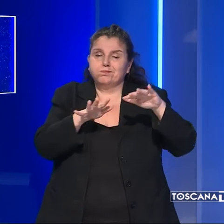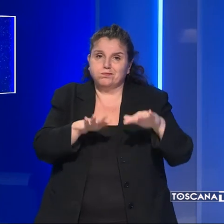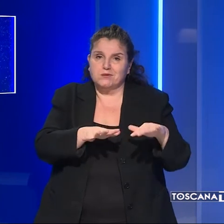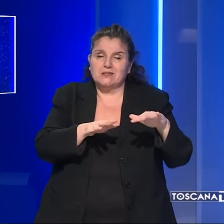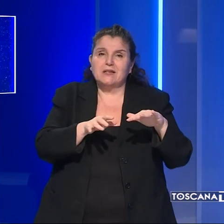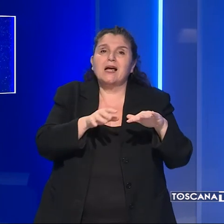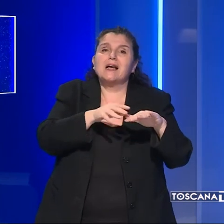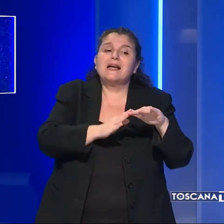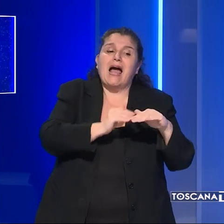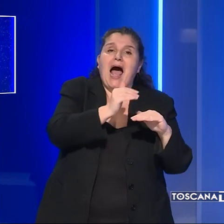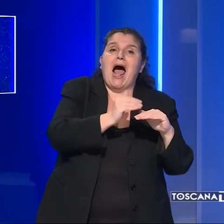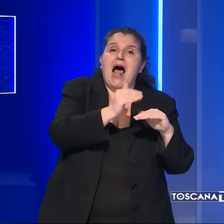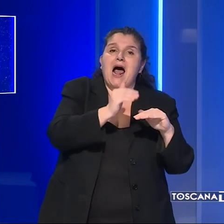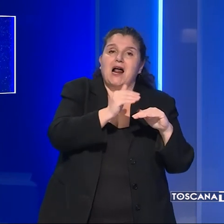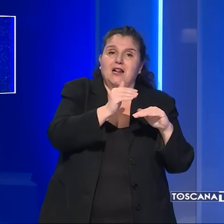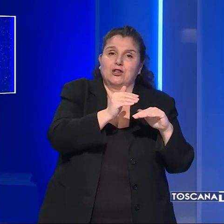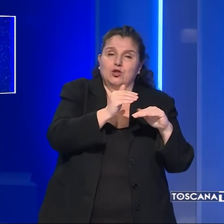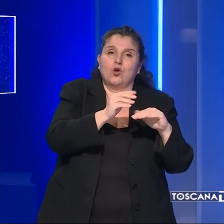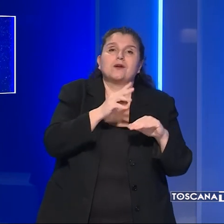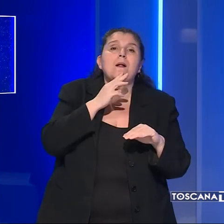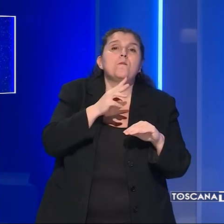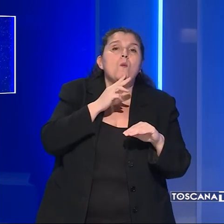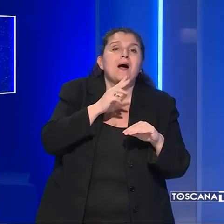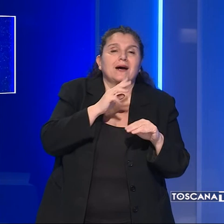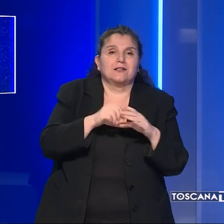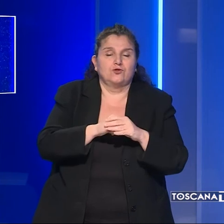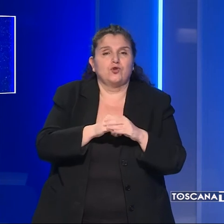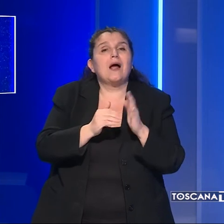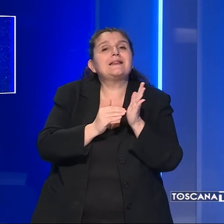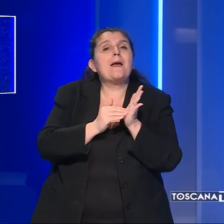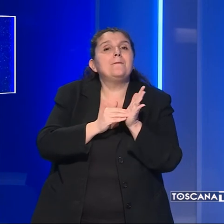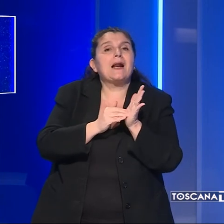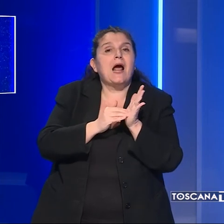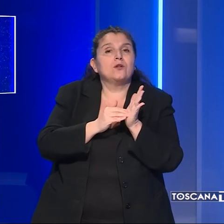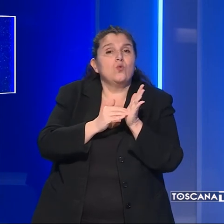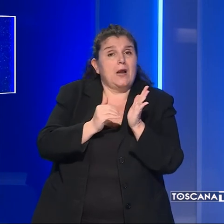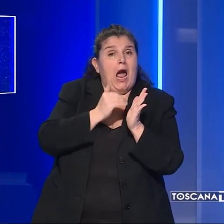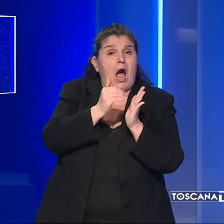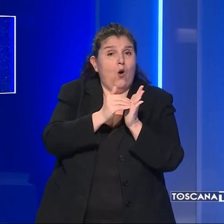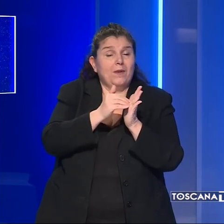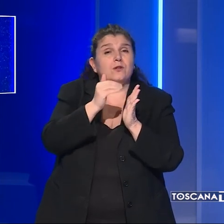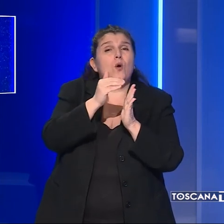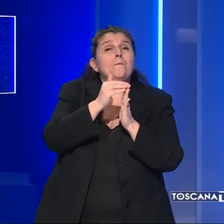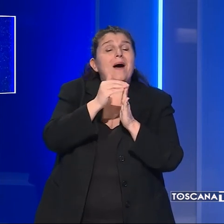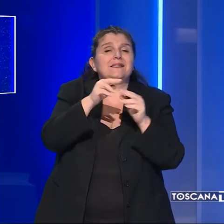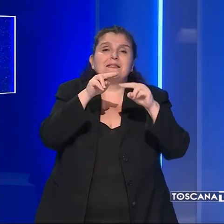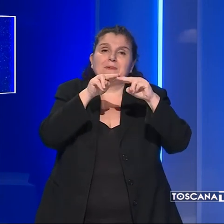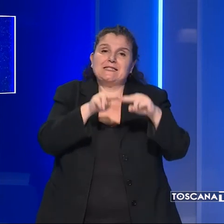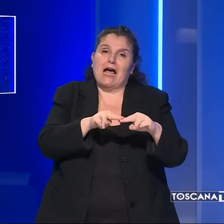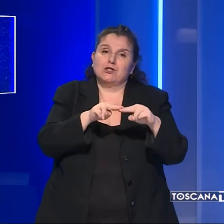settore settentrionale nel pomeriggio. Temperature minime in aumento, massime